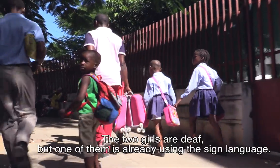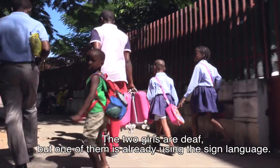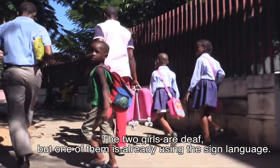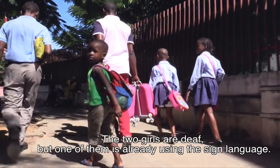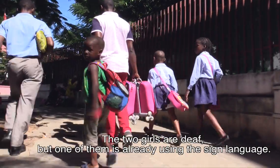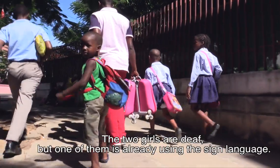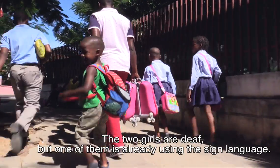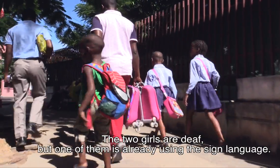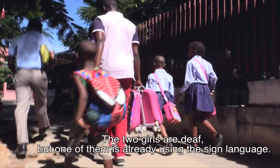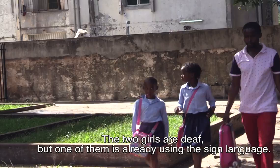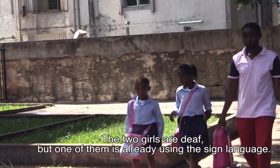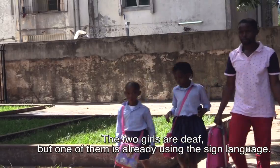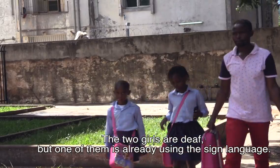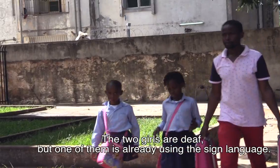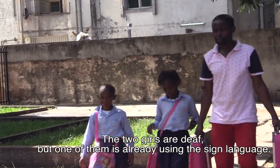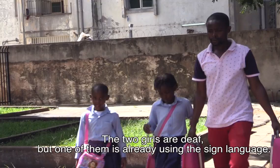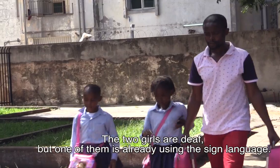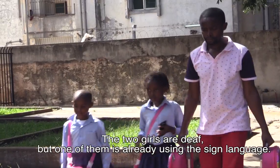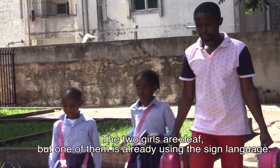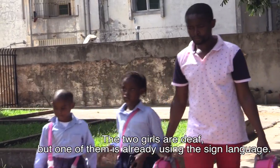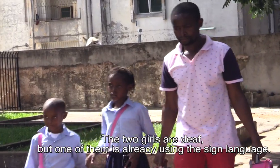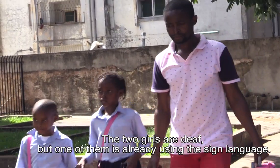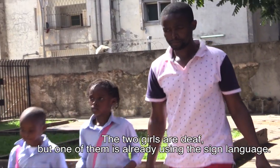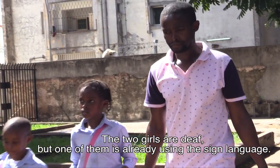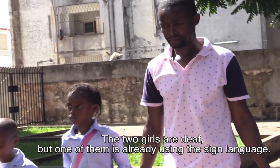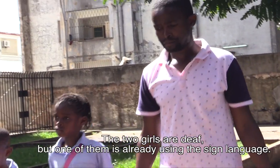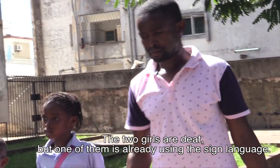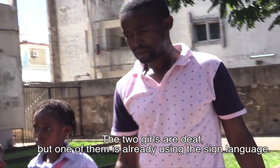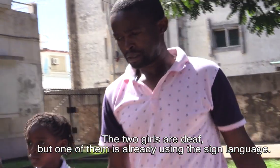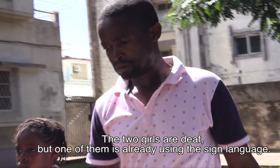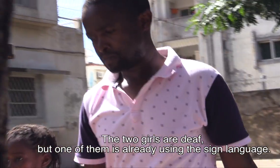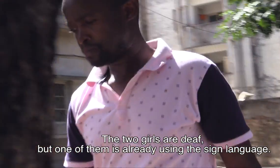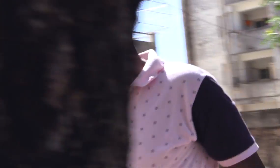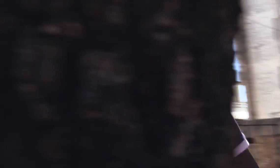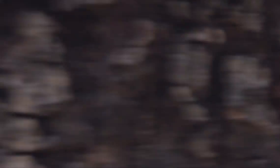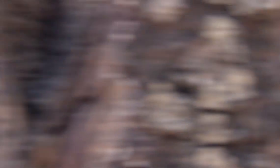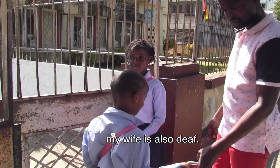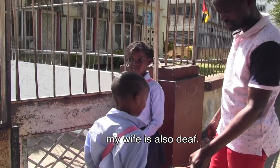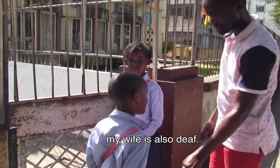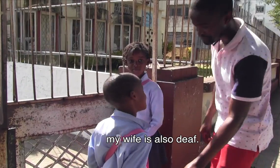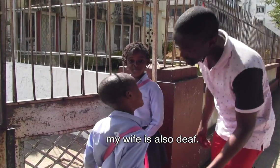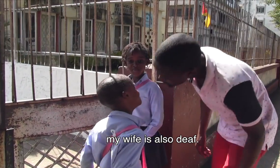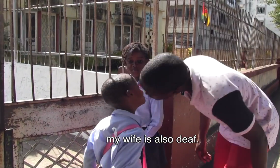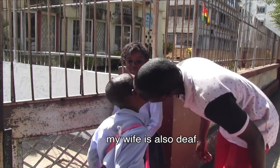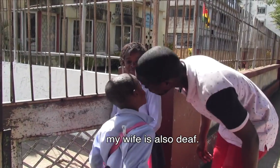As duas meninas não ouvem. Mas uma delas já usa a língua de sinais. Minha mulher também é